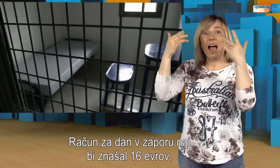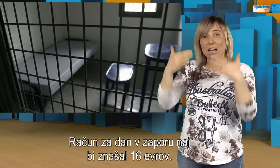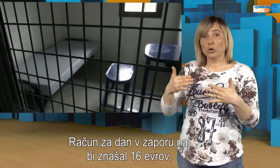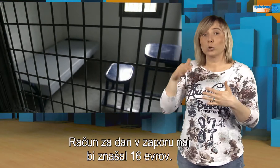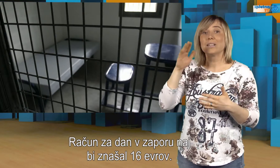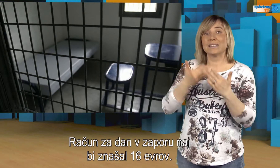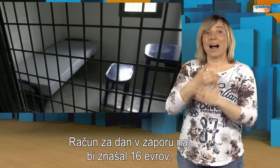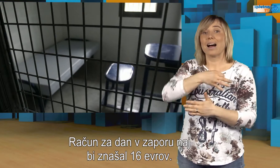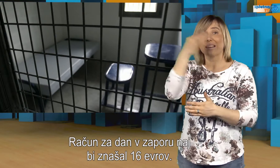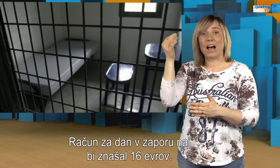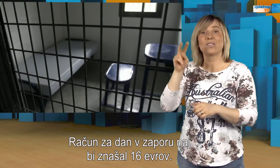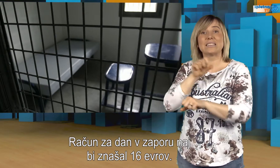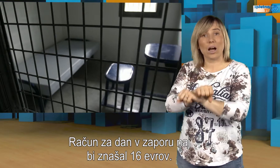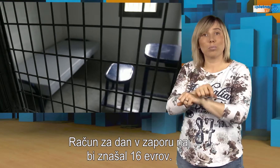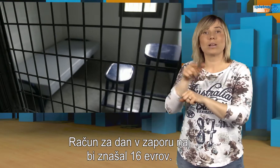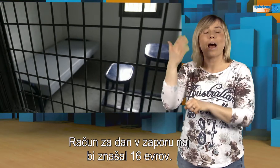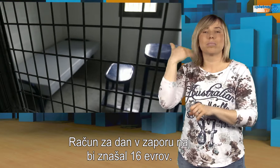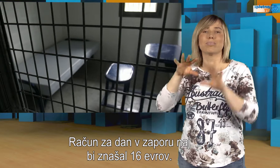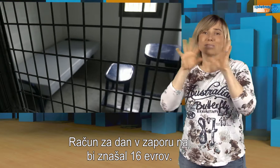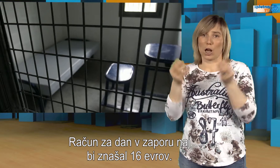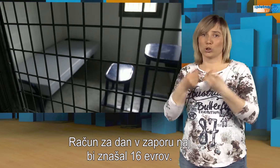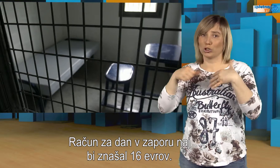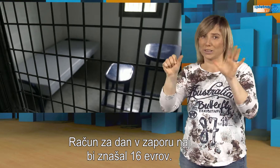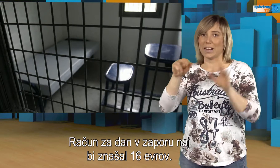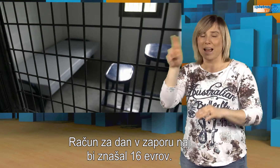Račun za dan v zaporu naj bi znašal 16 evrov.